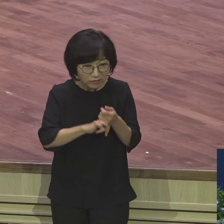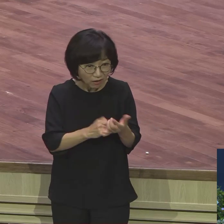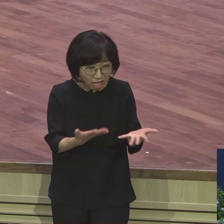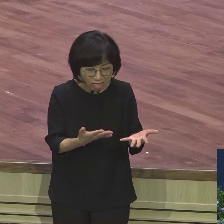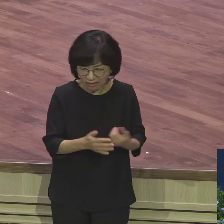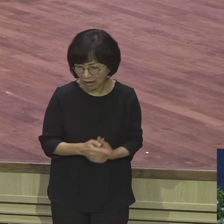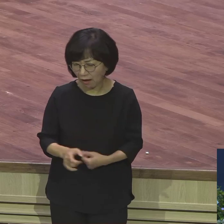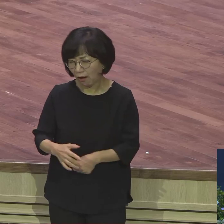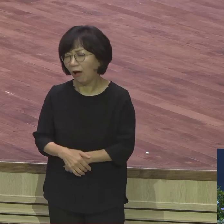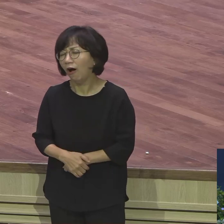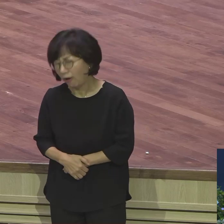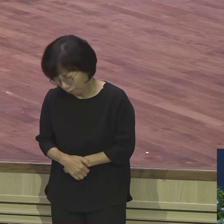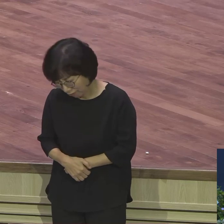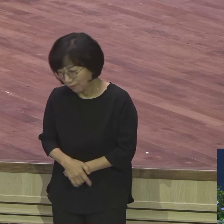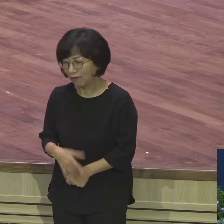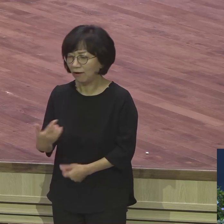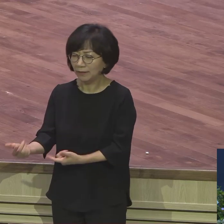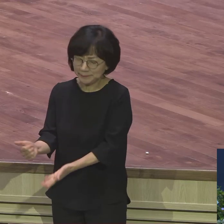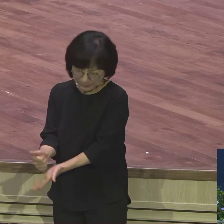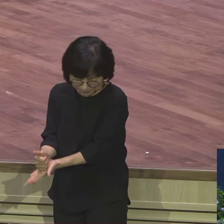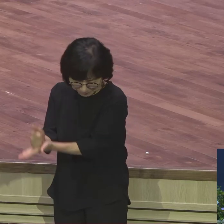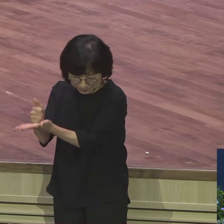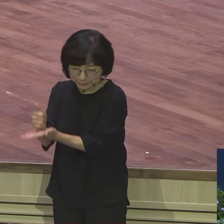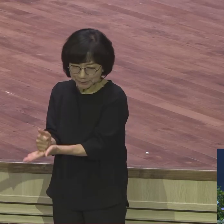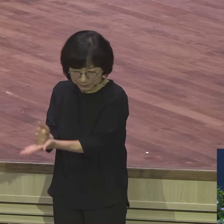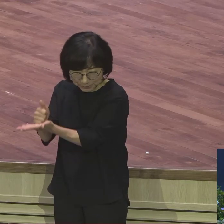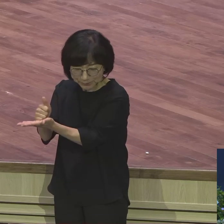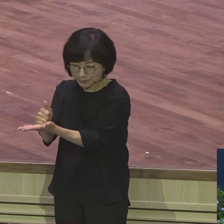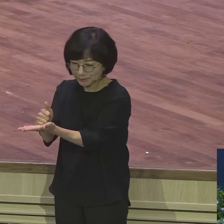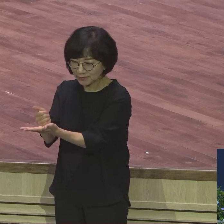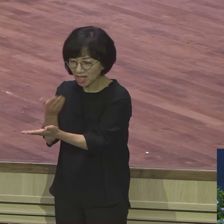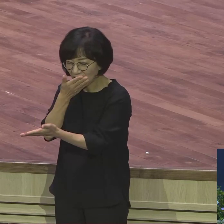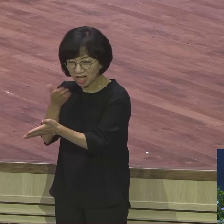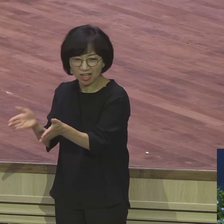똑같은 놈이야 똑같은 놈 그래하고 무슨 교회 다닌다